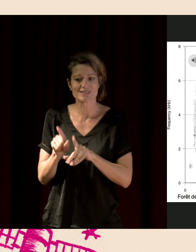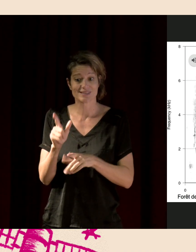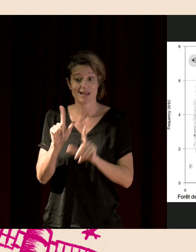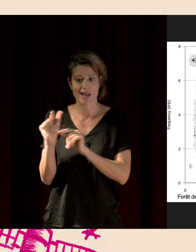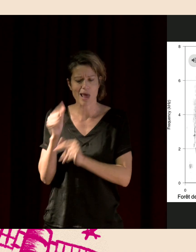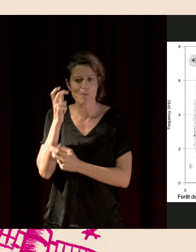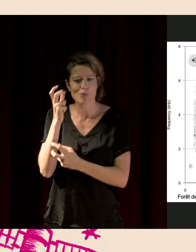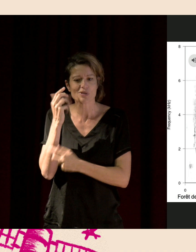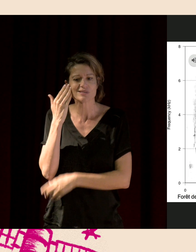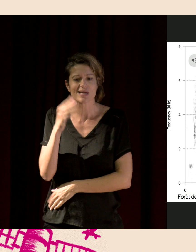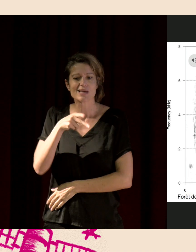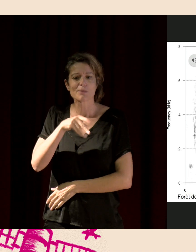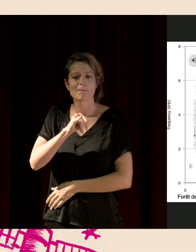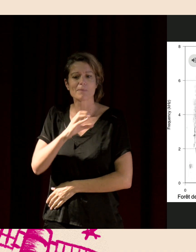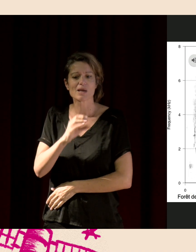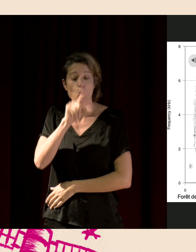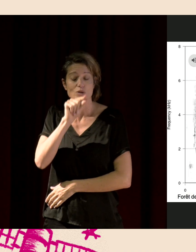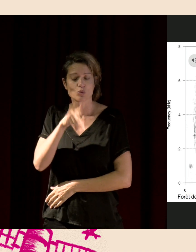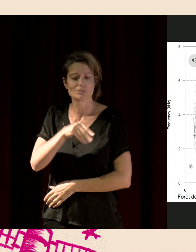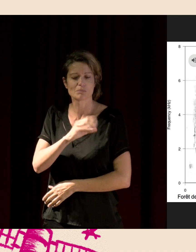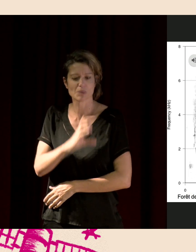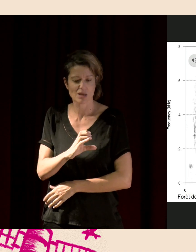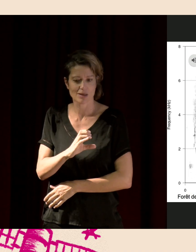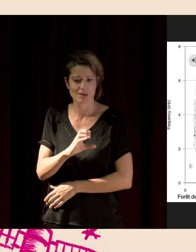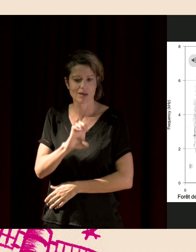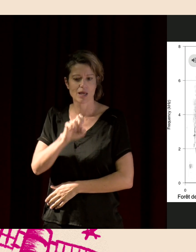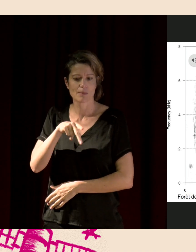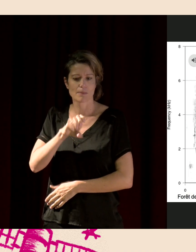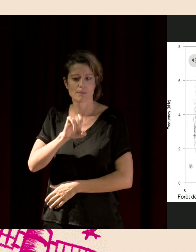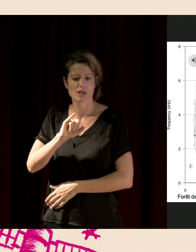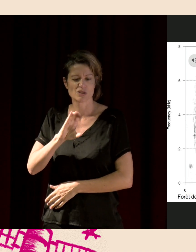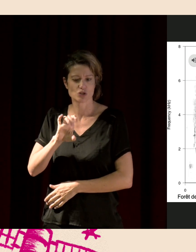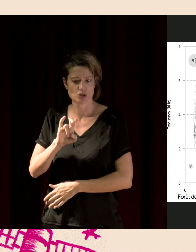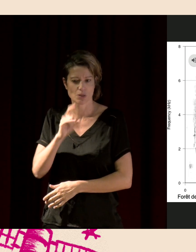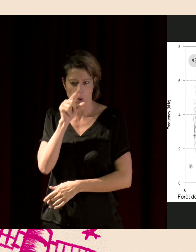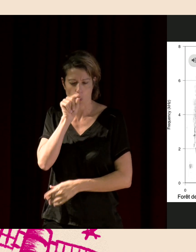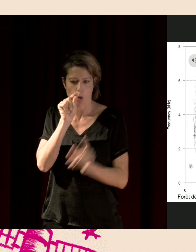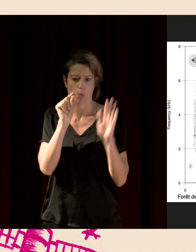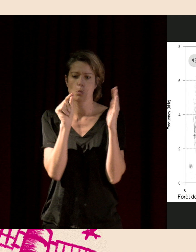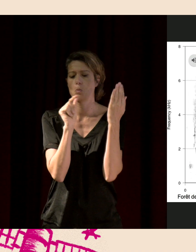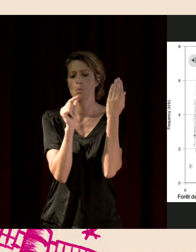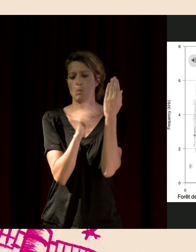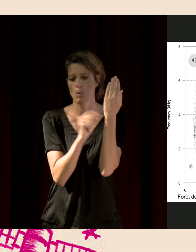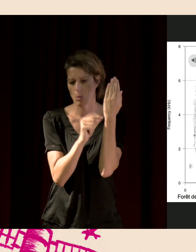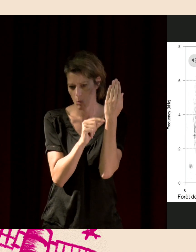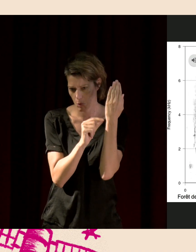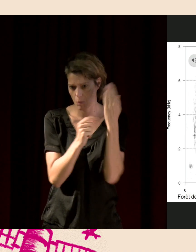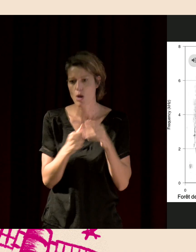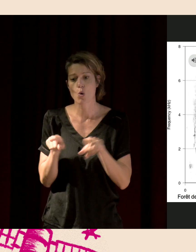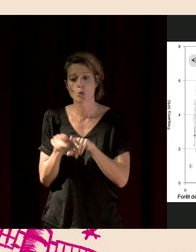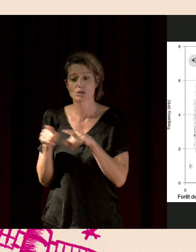devez connaître. Et vous allez voir, on va entendre aussi tout l'écho de la forêt. On entend finalement toute la forêt. On entend plusieurs individus